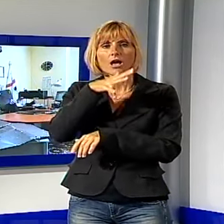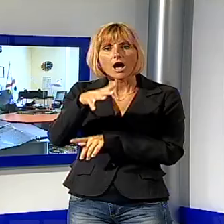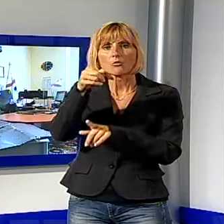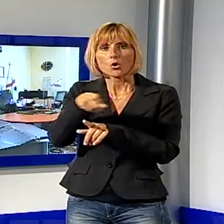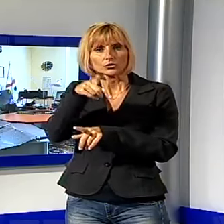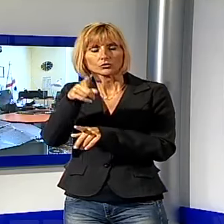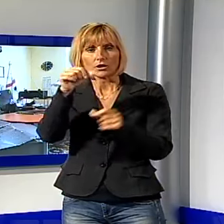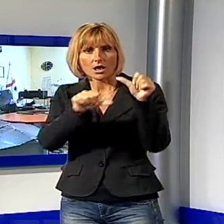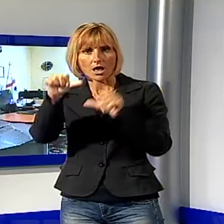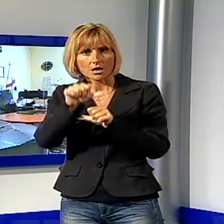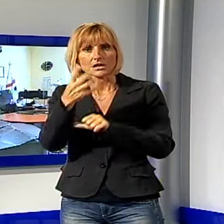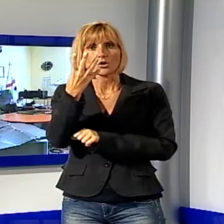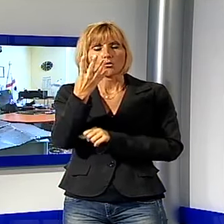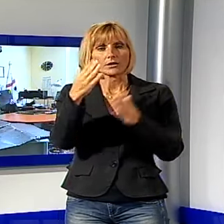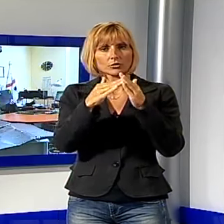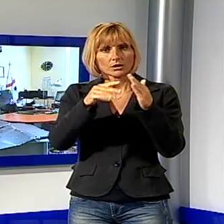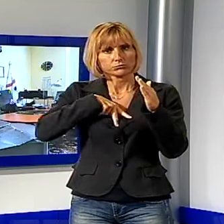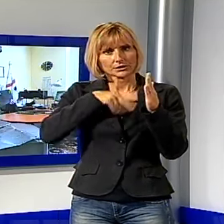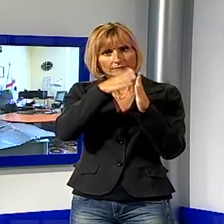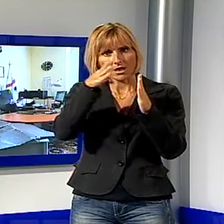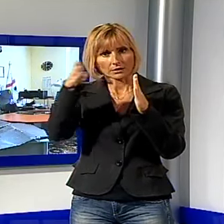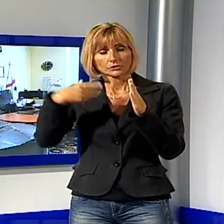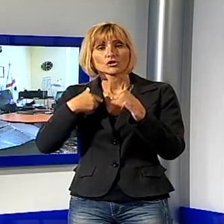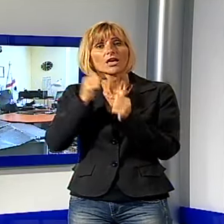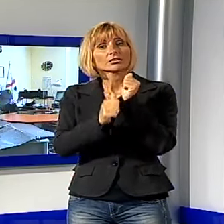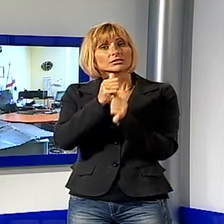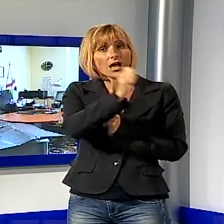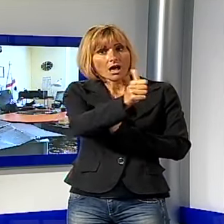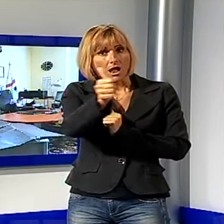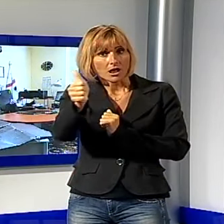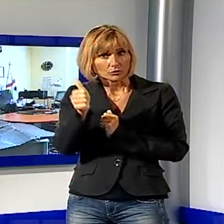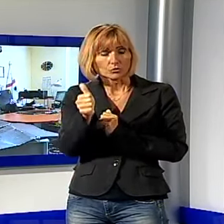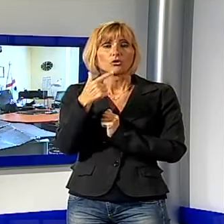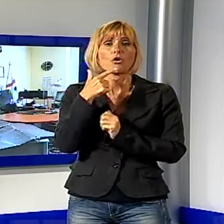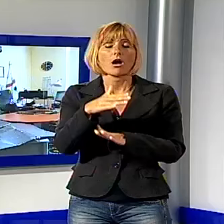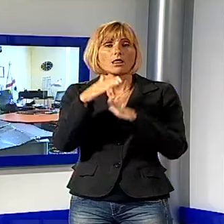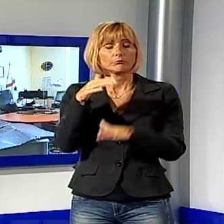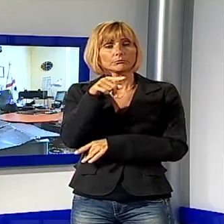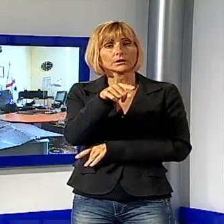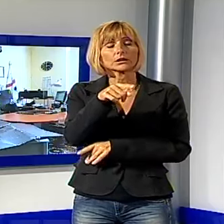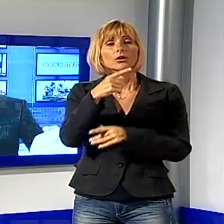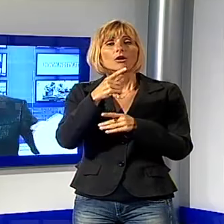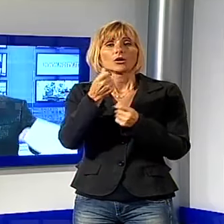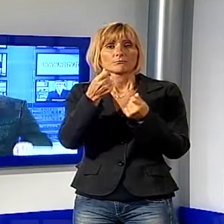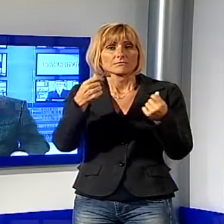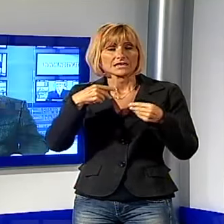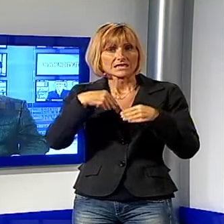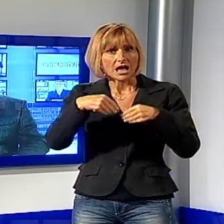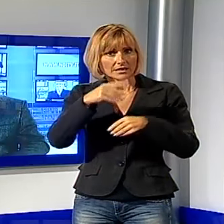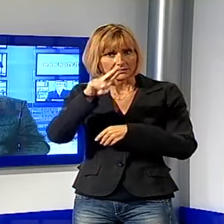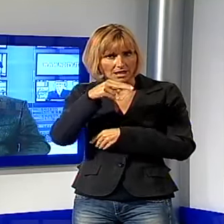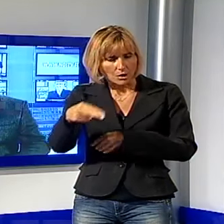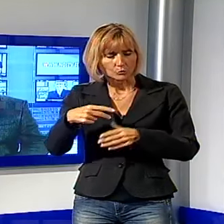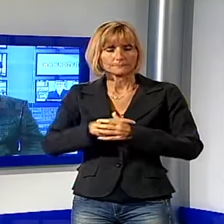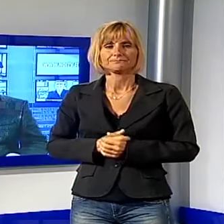quattro abitazioni private causando un danno ai rispettivi proprietari quantificabile in diverse migliaia di